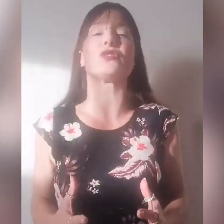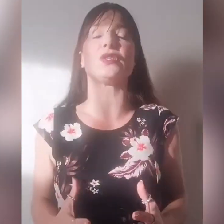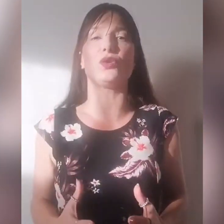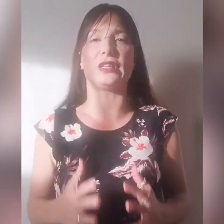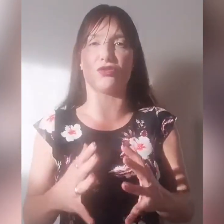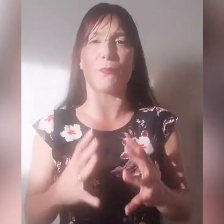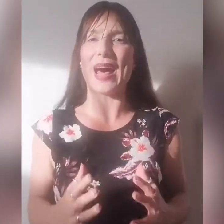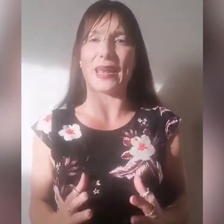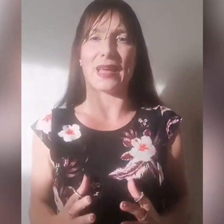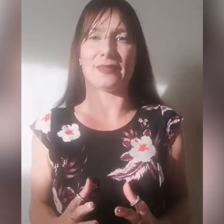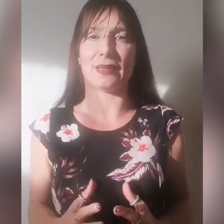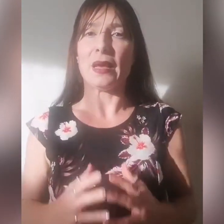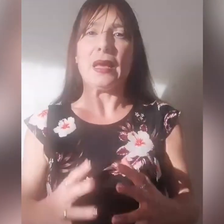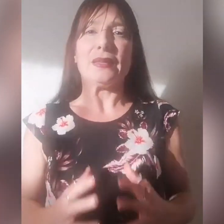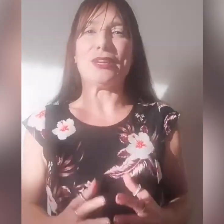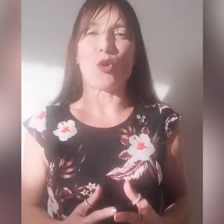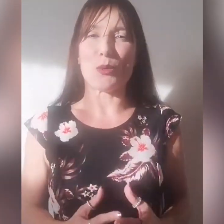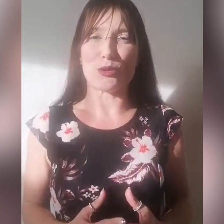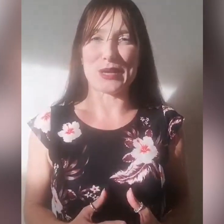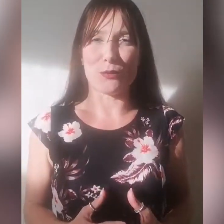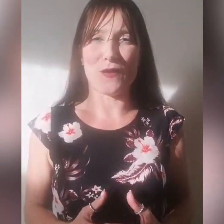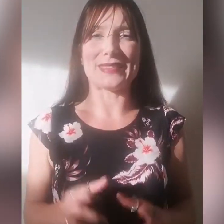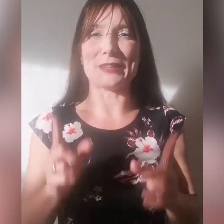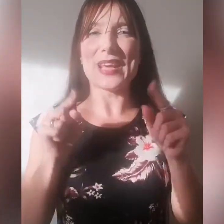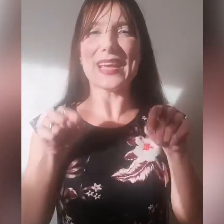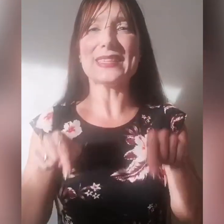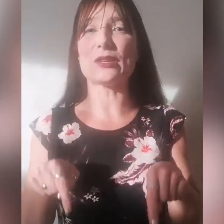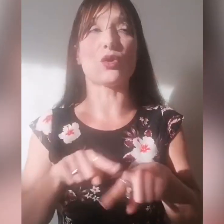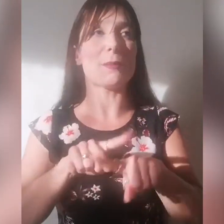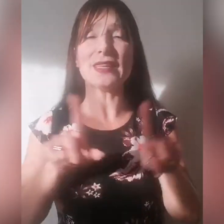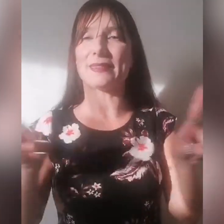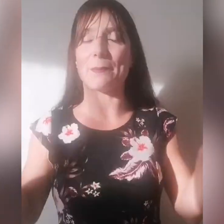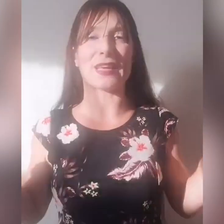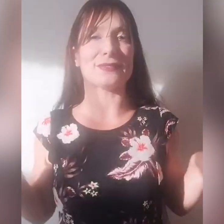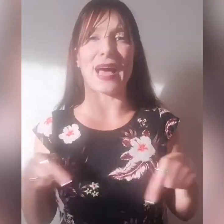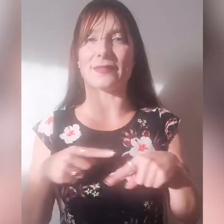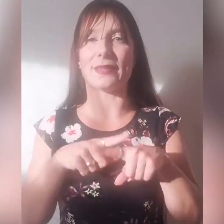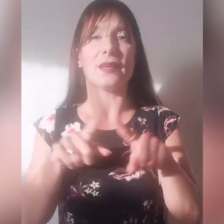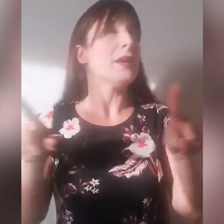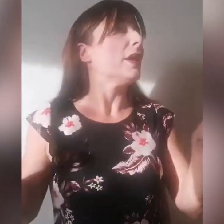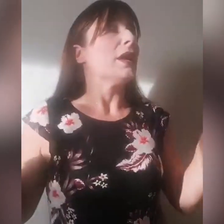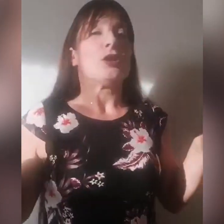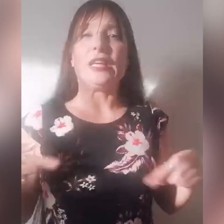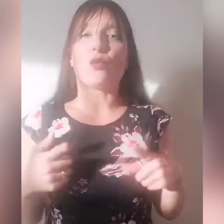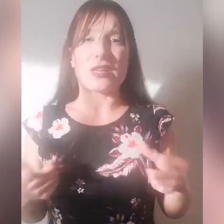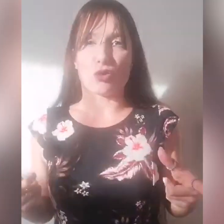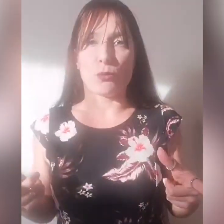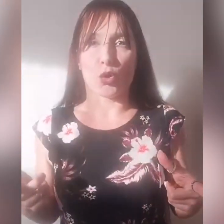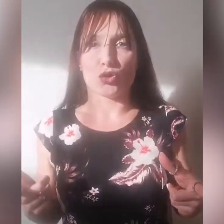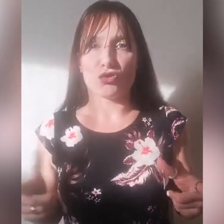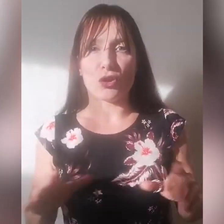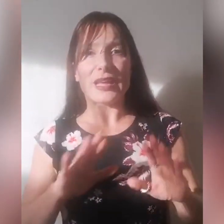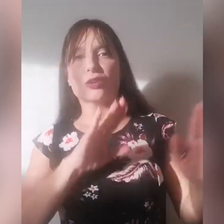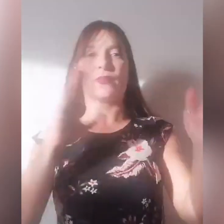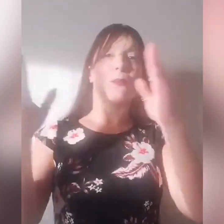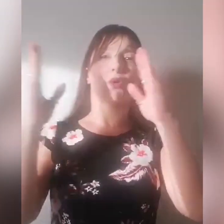costituiti, ci parla di come noi siamo fatti, piedi sicuramente piantati in questo mondo, cioè non è che dobbiamo